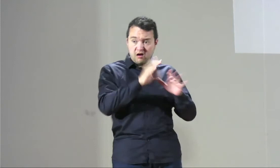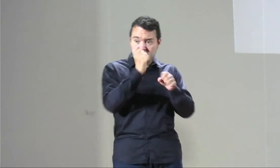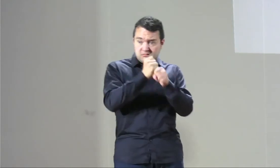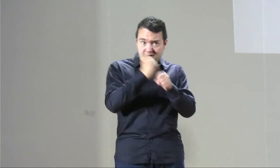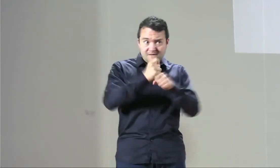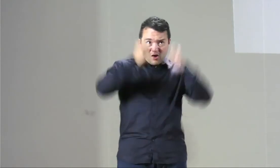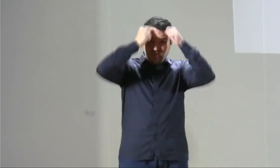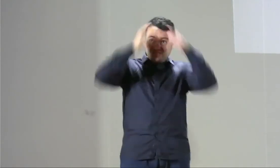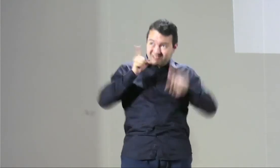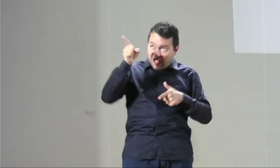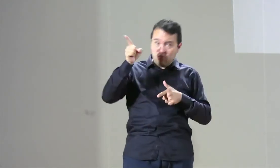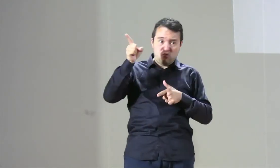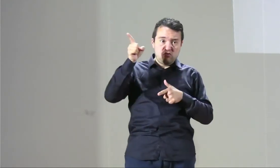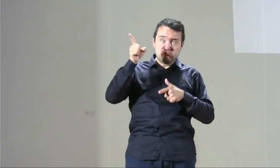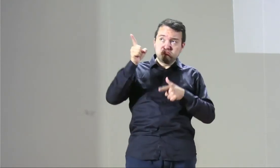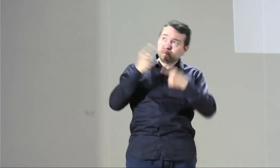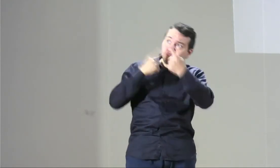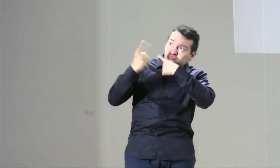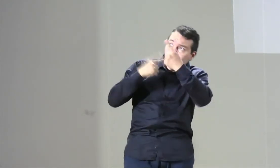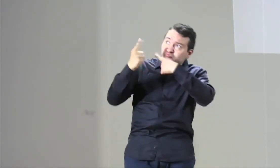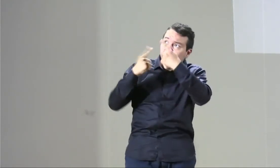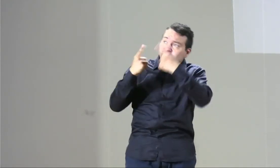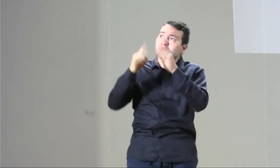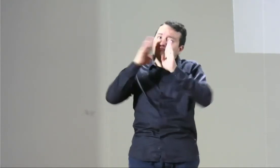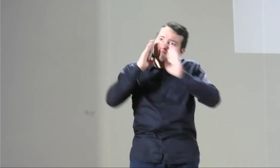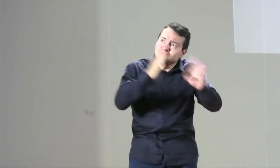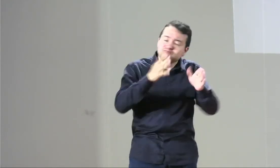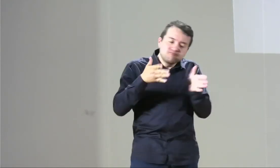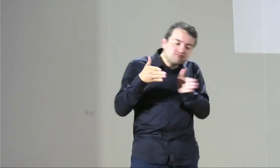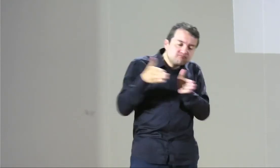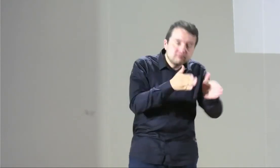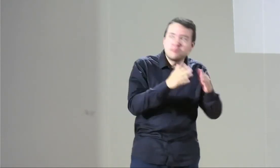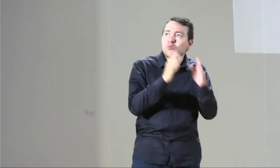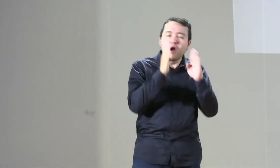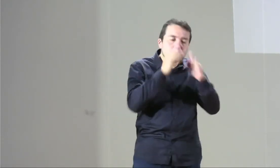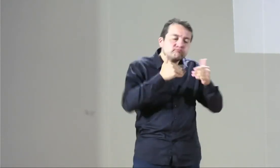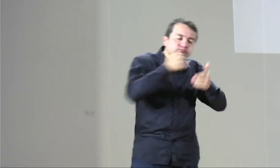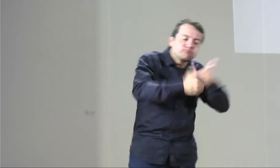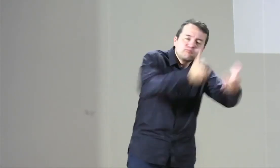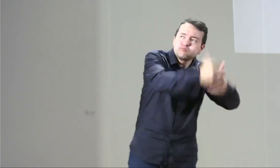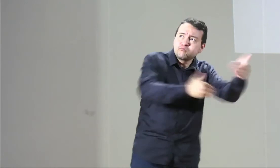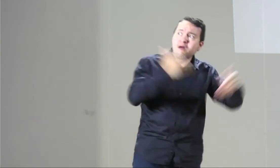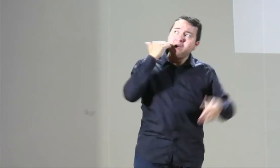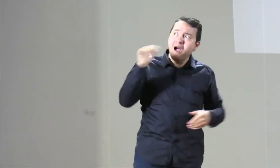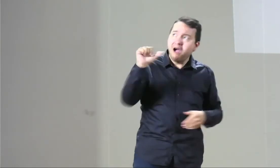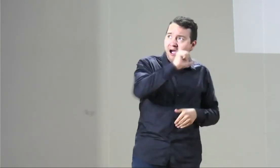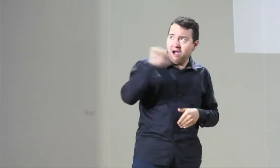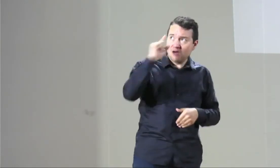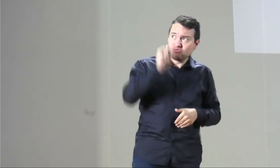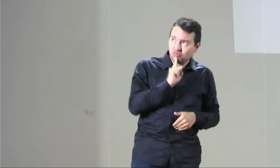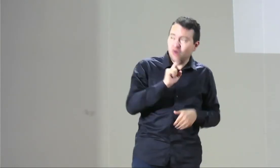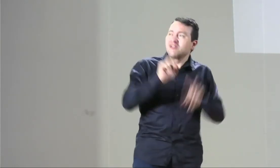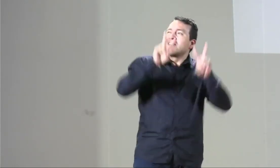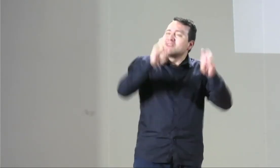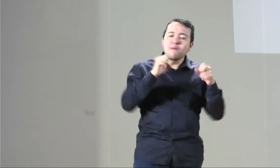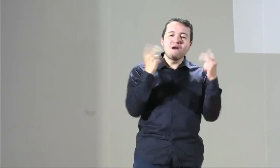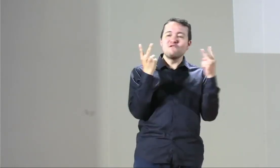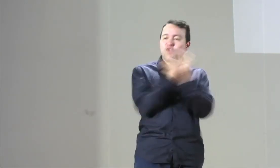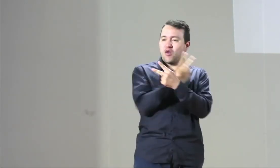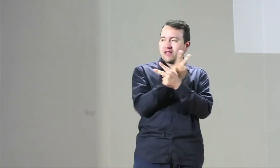ruta situada, contextualizada a las mujeres sordas con relación a las violencias basadas en género? ¿Cómo